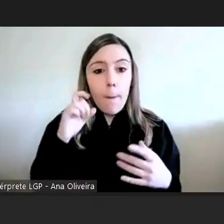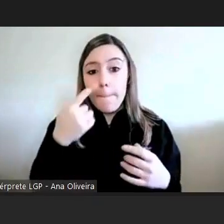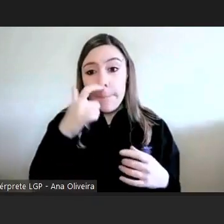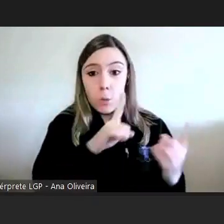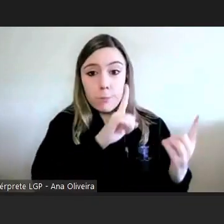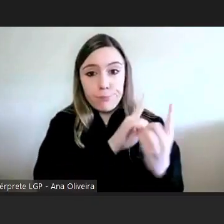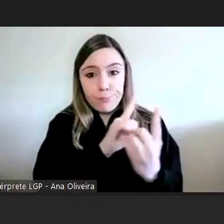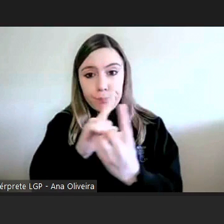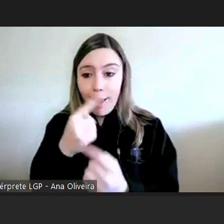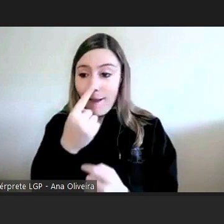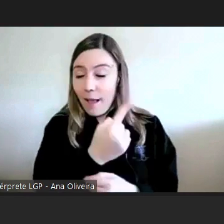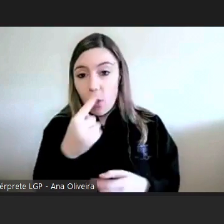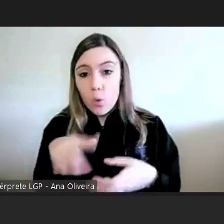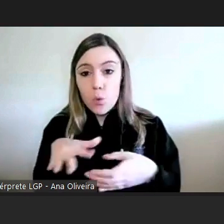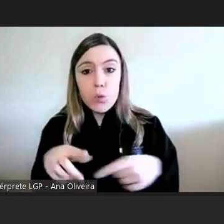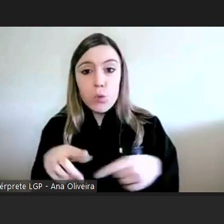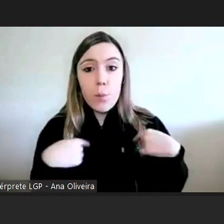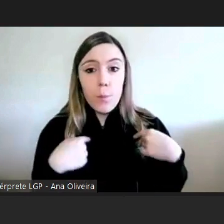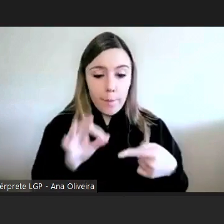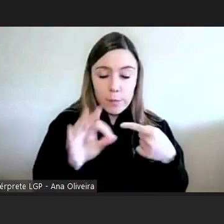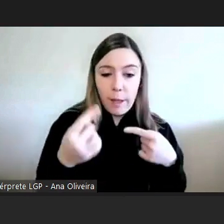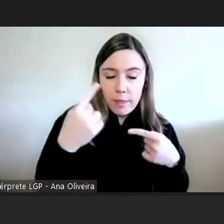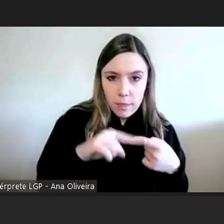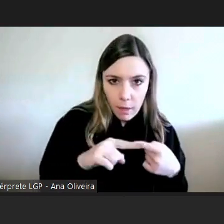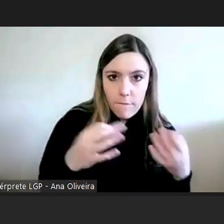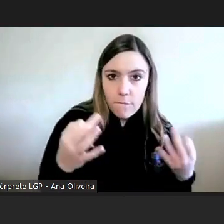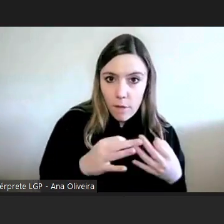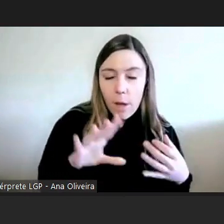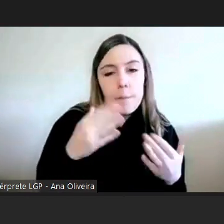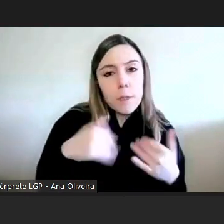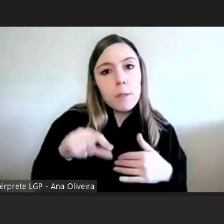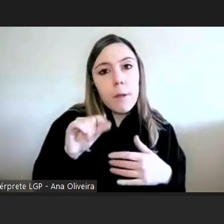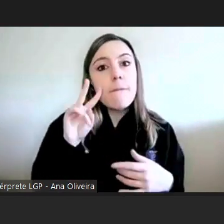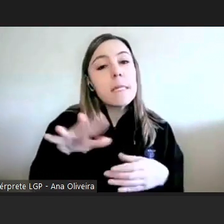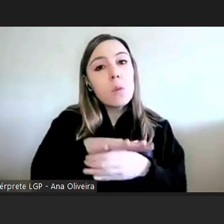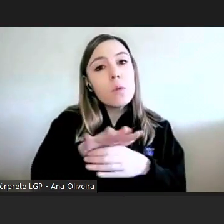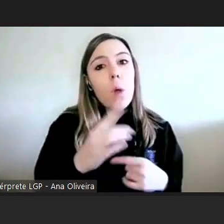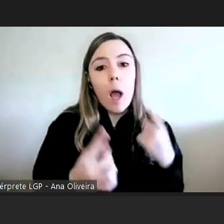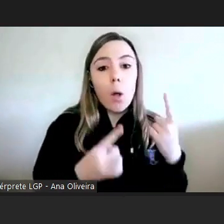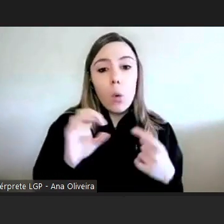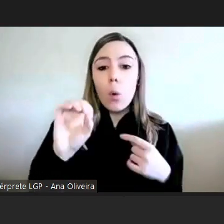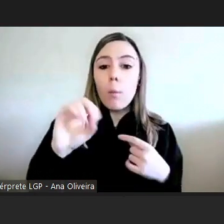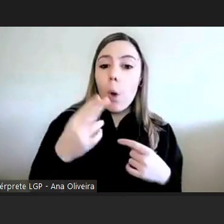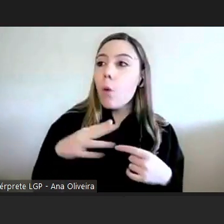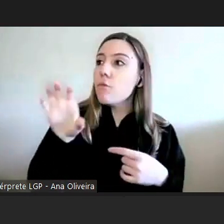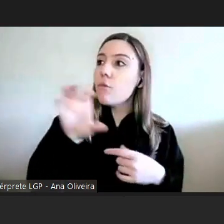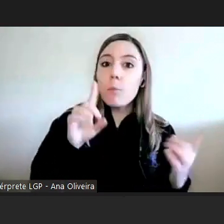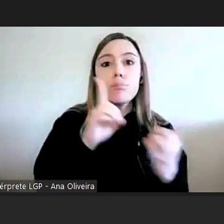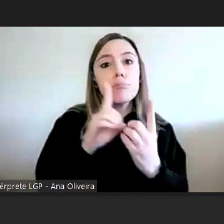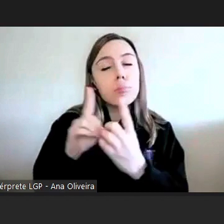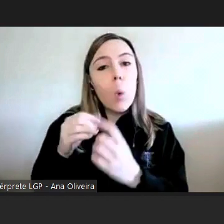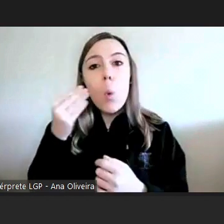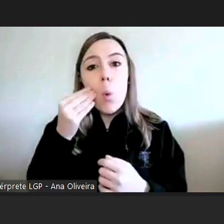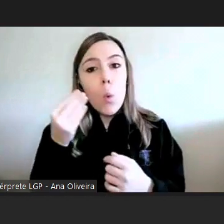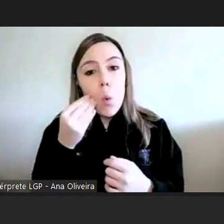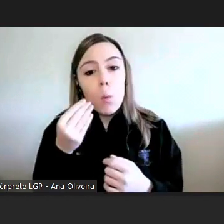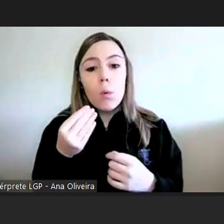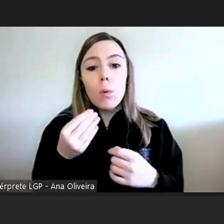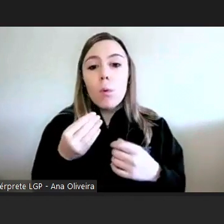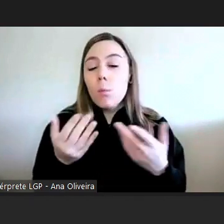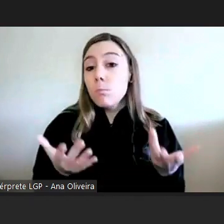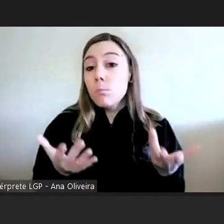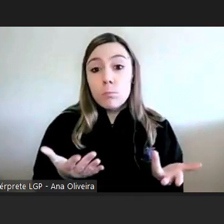que tem o seu caso concreto e se deparam com uma determinada questão com determinada forma de atendimento uma determinada questão não